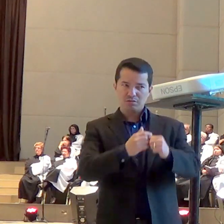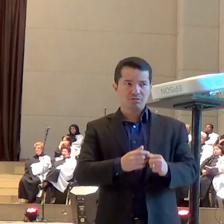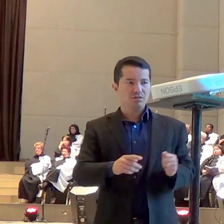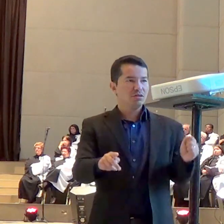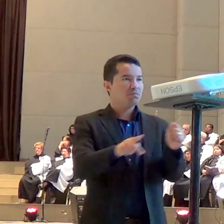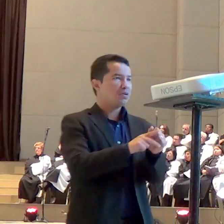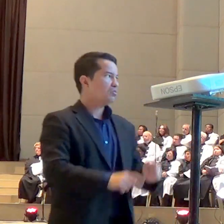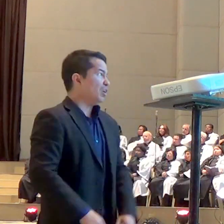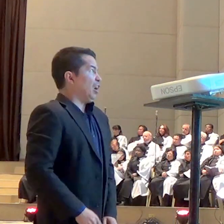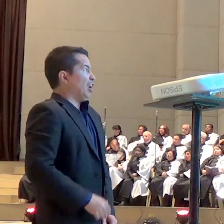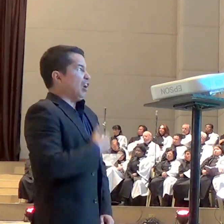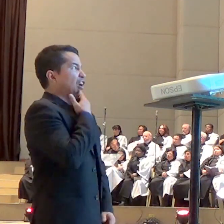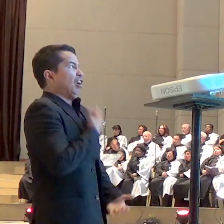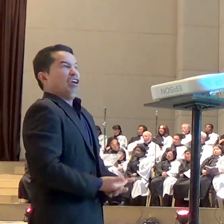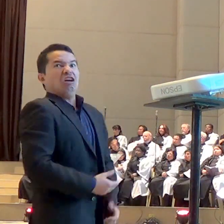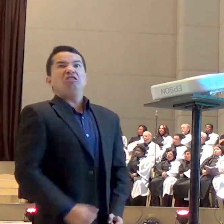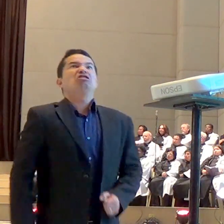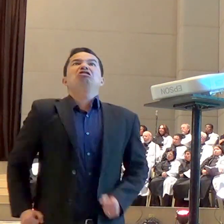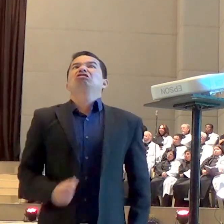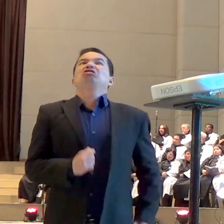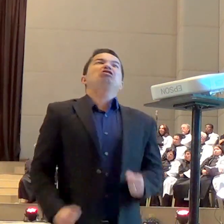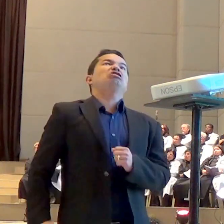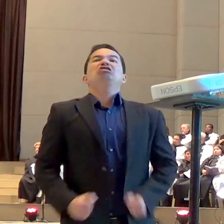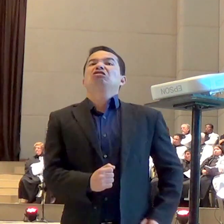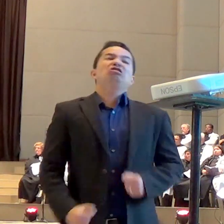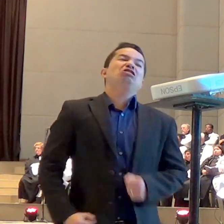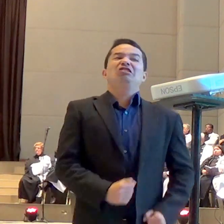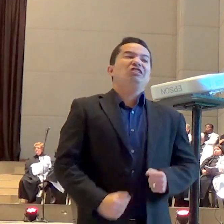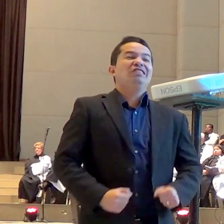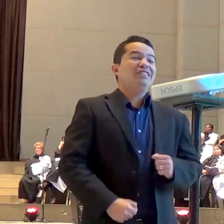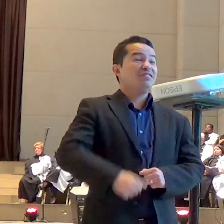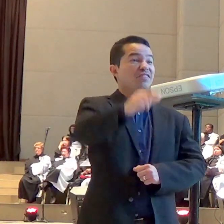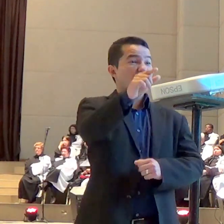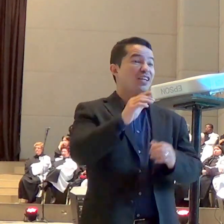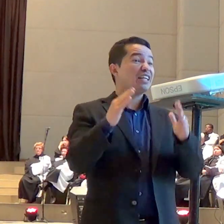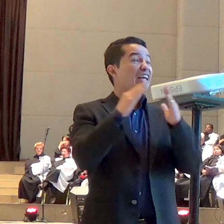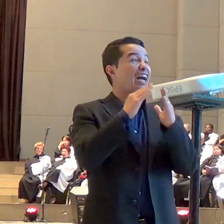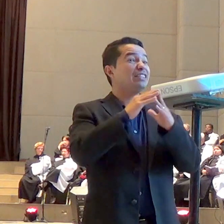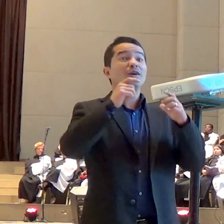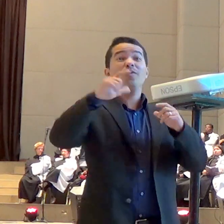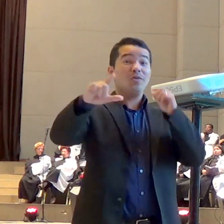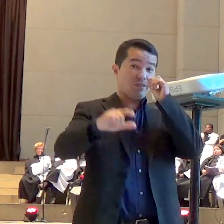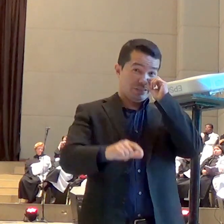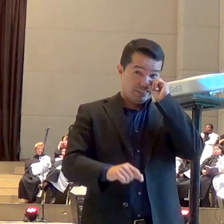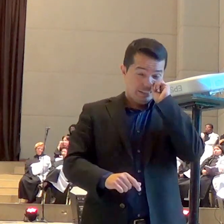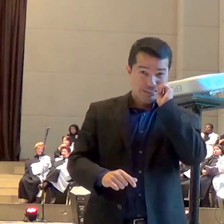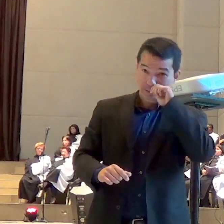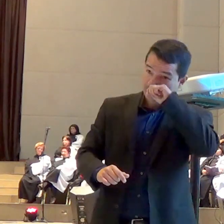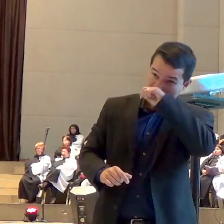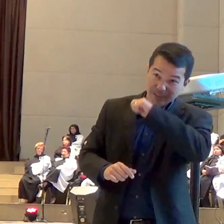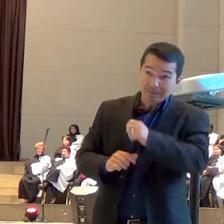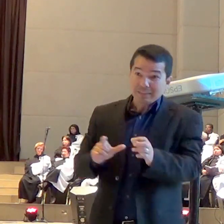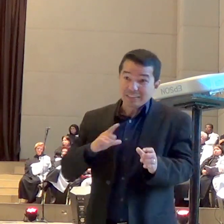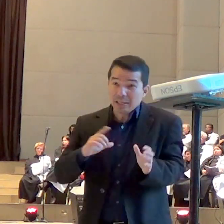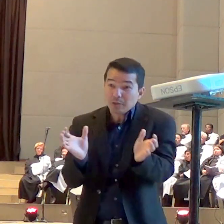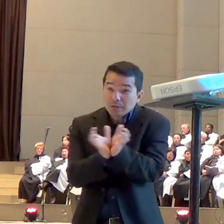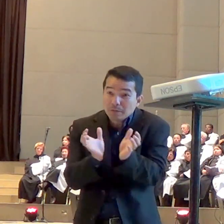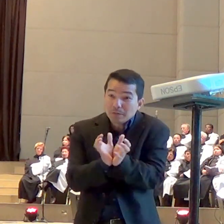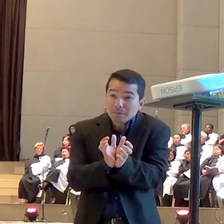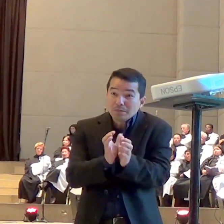aparece na casa de onde estão lá o povo de Deus orando e o povo fica atônito como é que ele